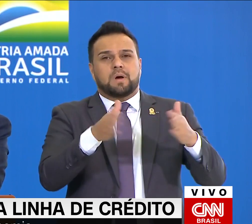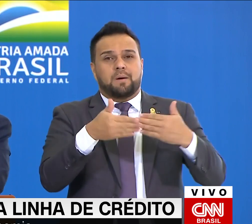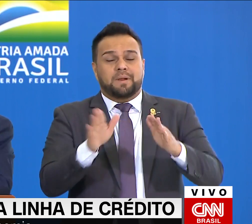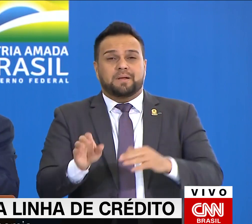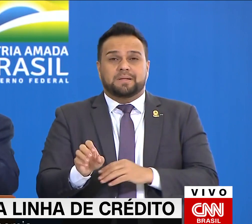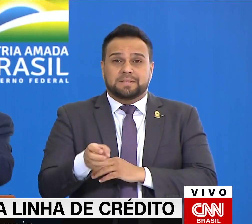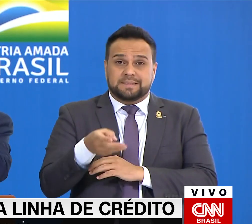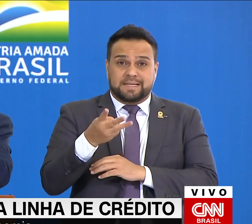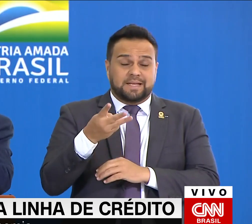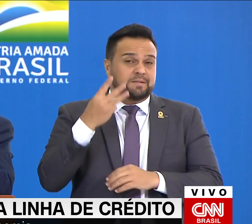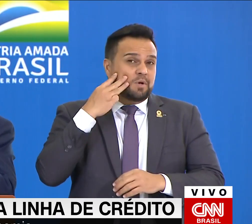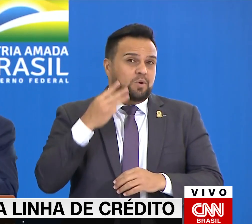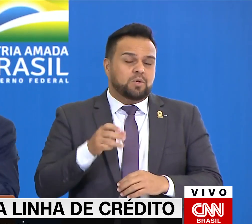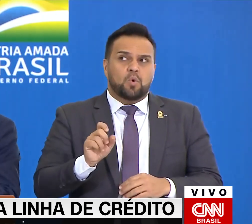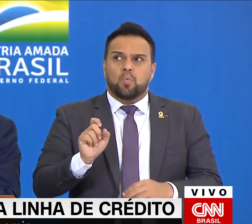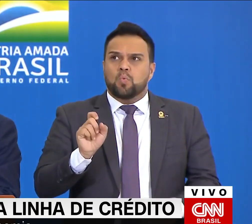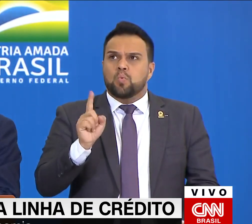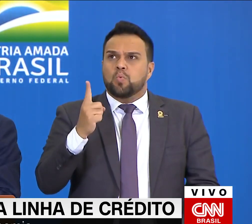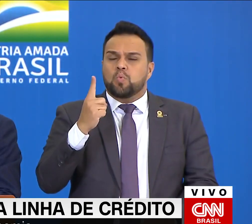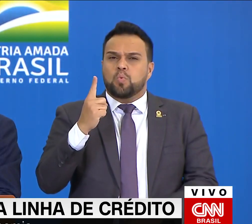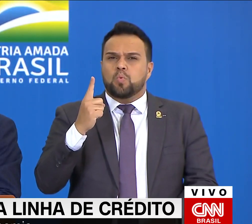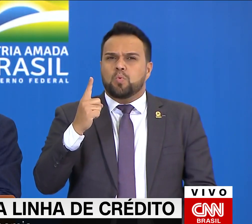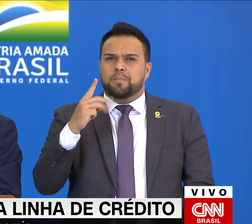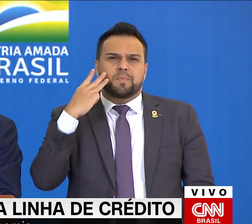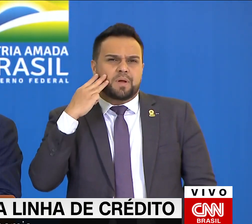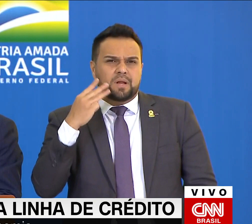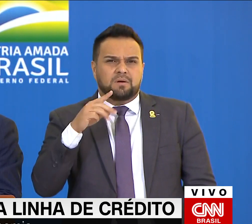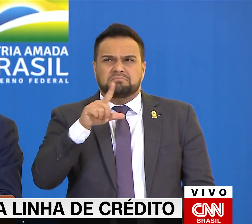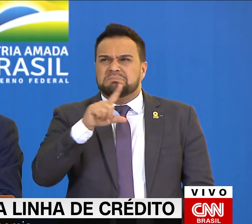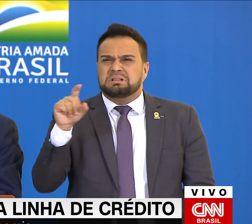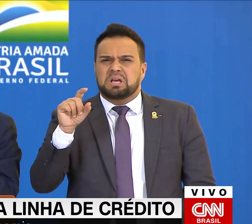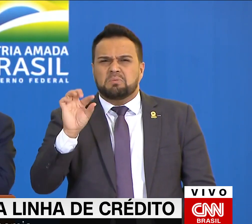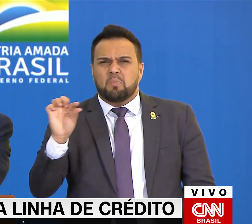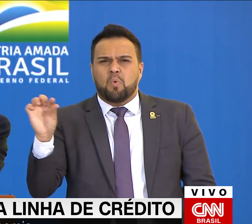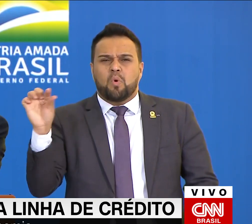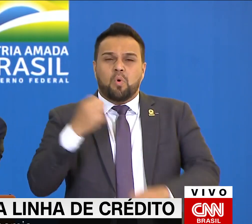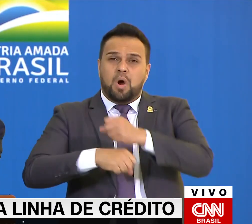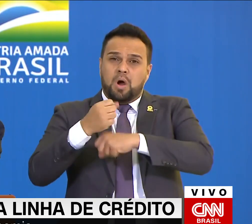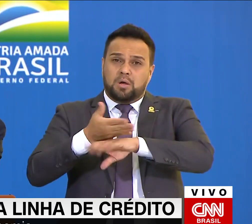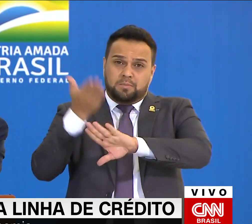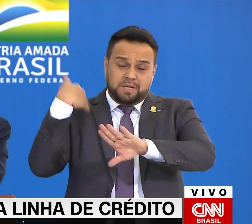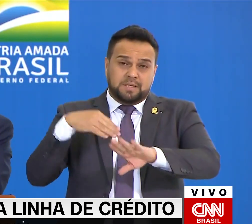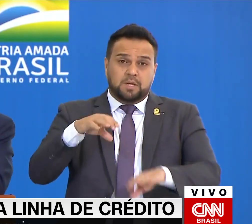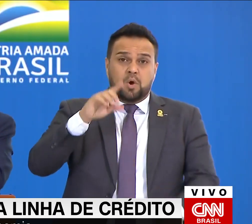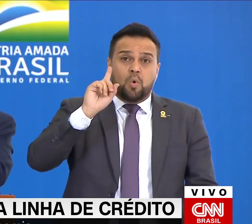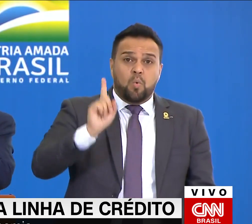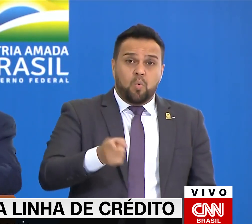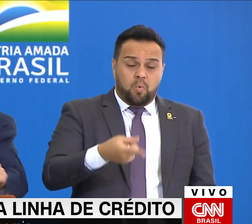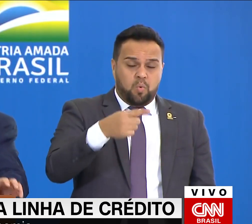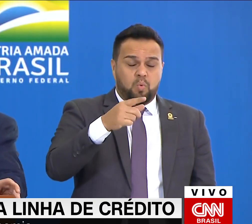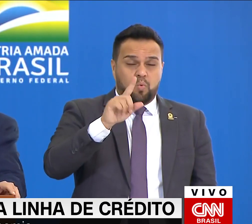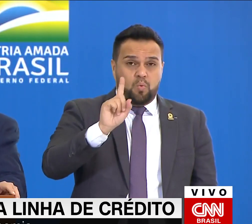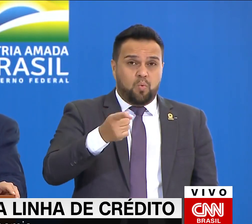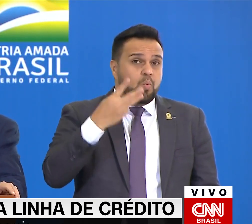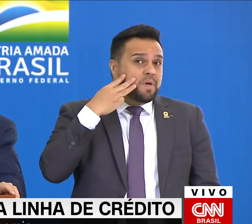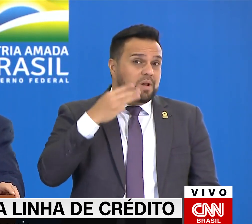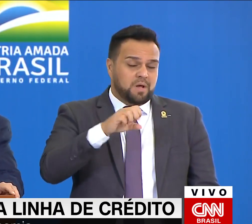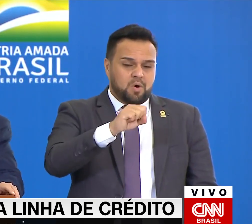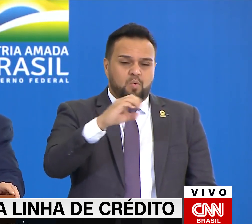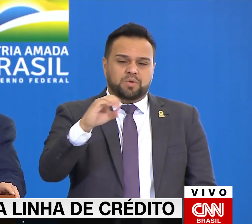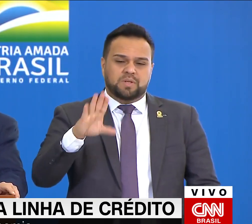Foram 1 milhão e cento e poucos o ano passado. 1 milhão e 800 até agora, já dá 2,8